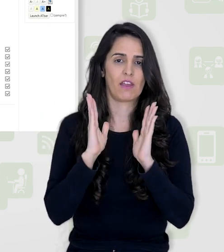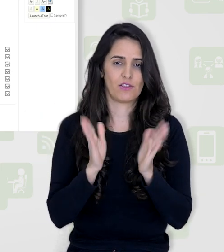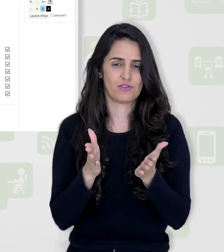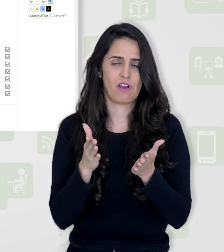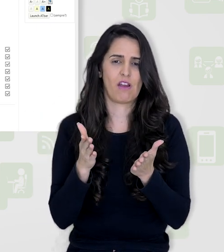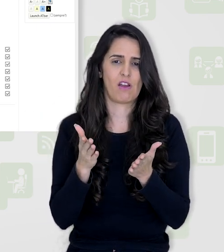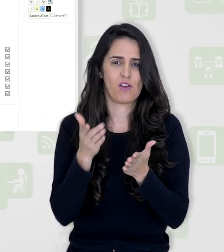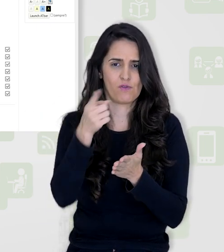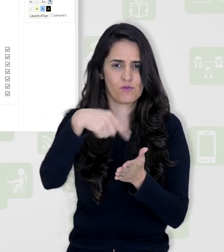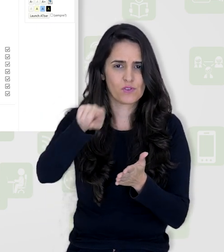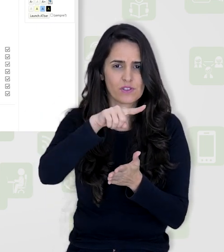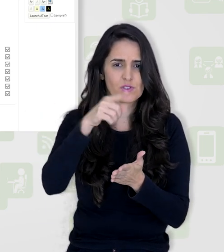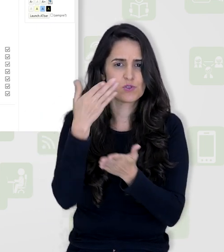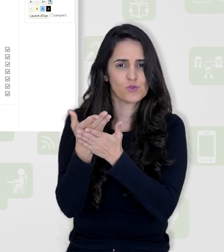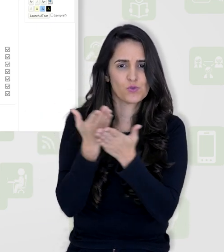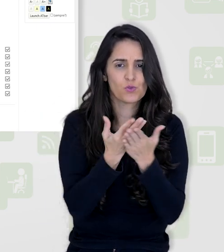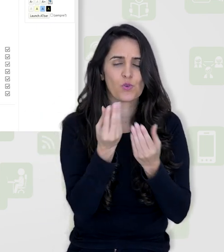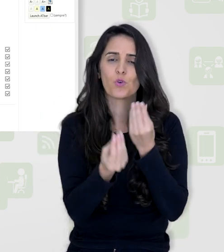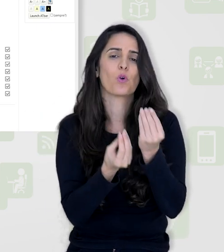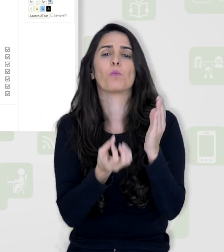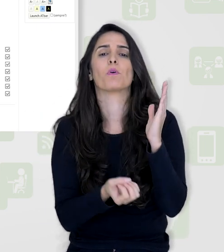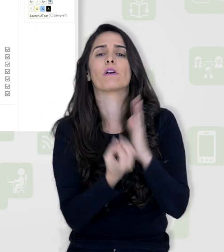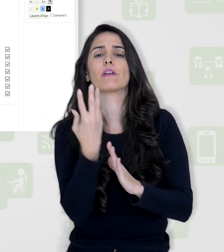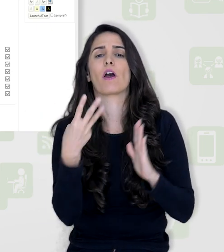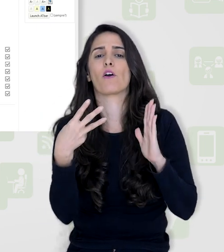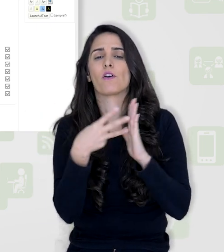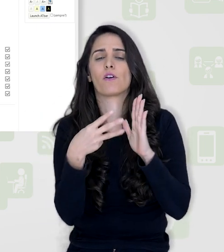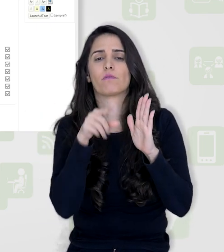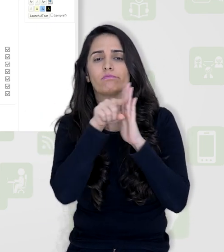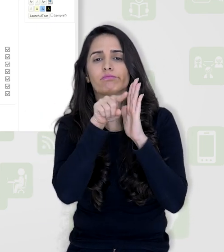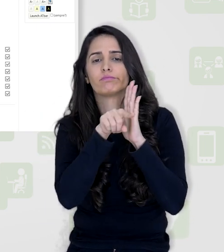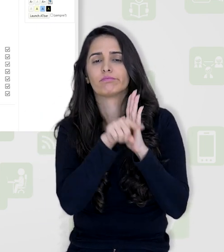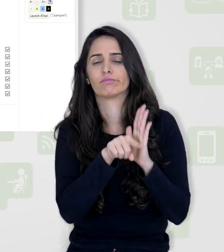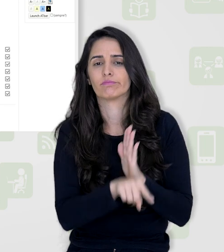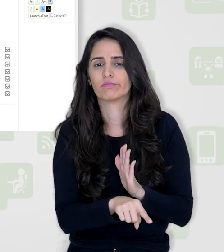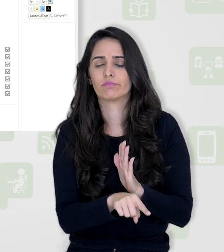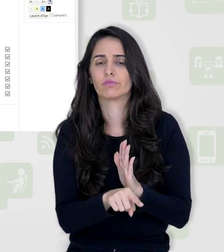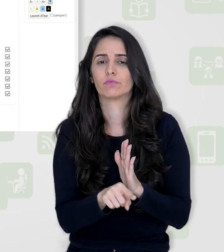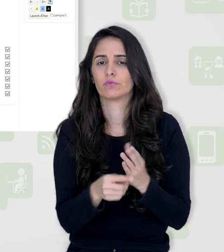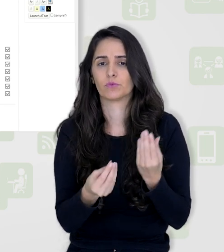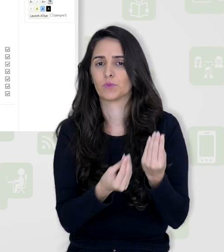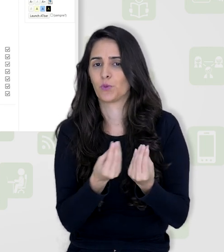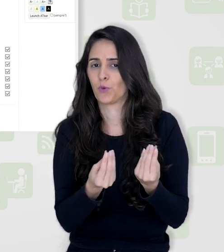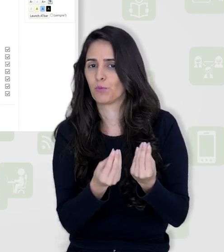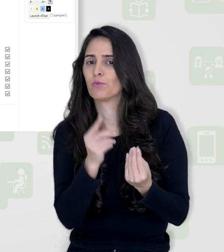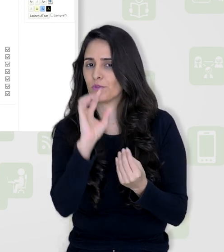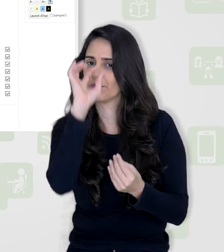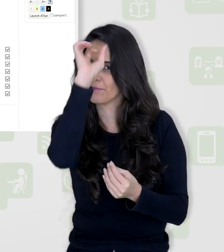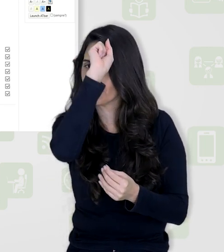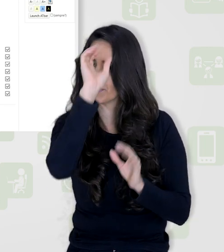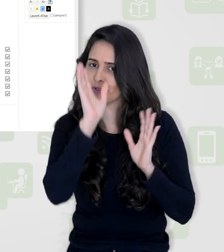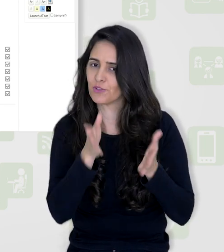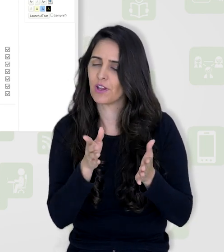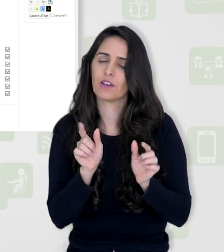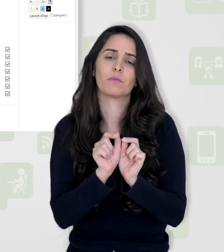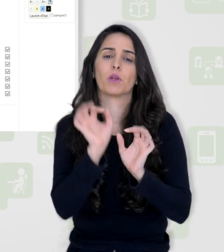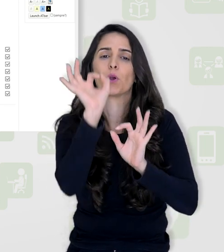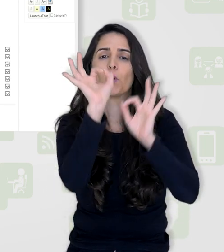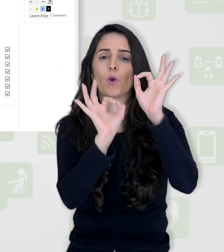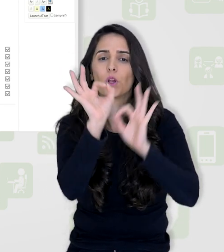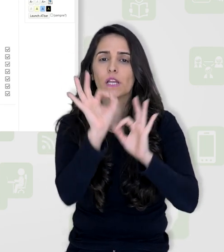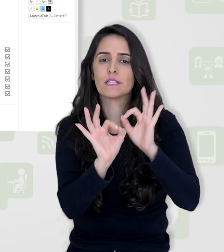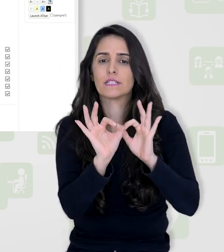que explicam como criar o questionário e fazer as configurações iniciais e também como